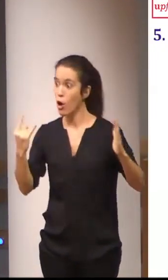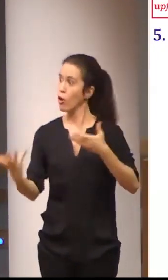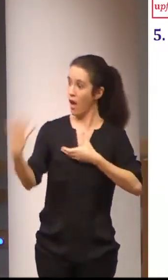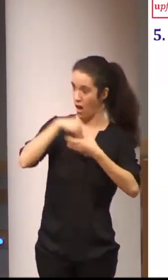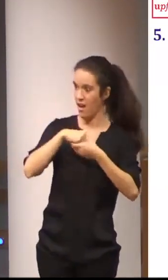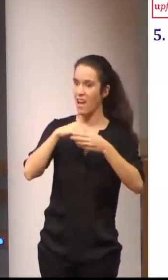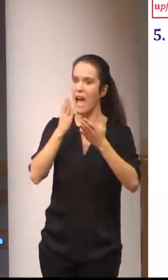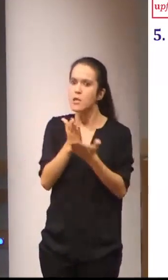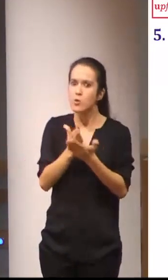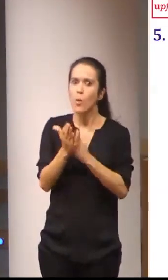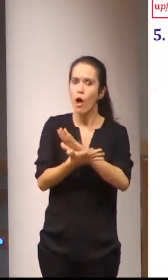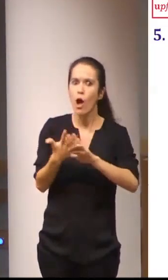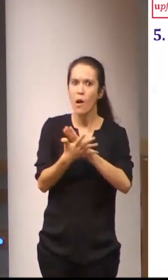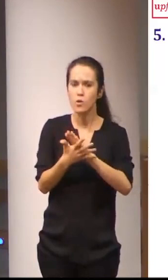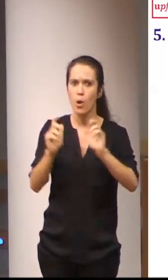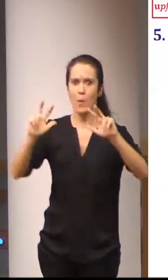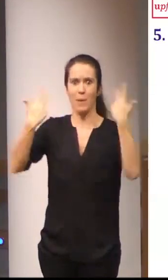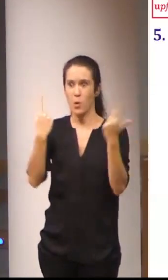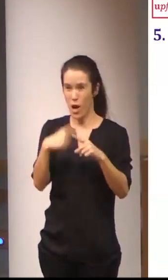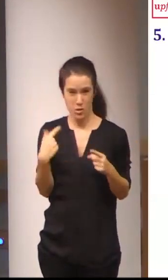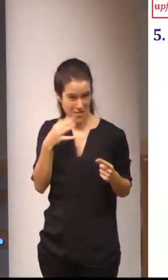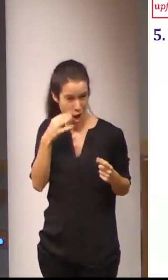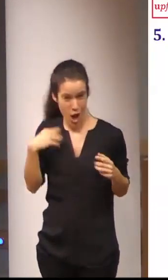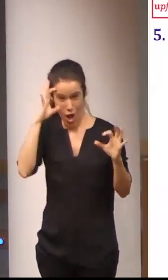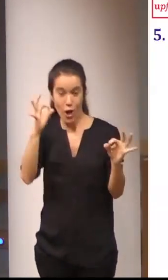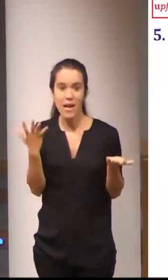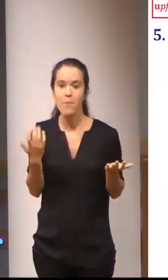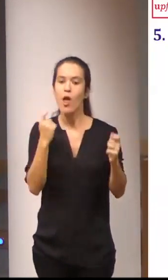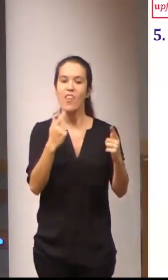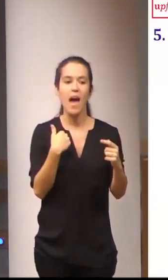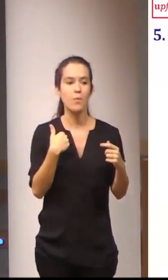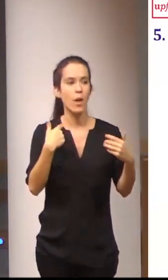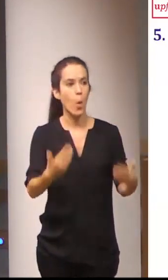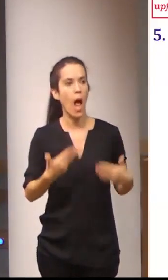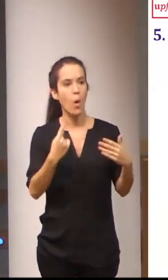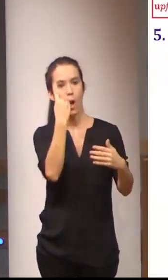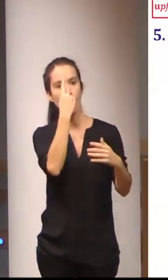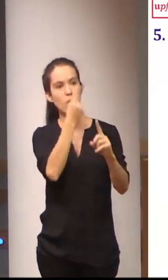signos nos ha permitido una cuestión tan obvia como pasar de lo estático a lo dinámico